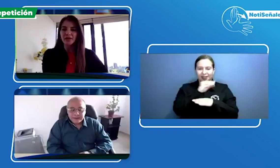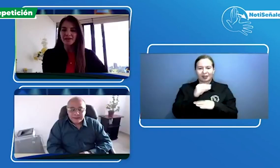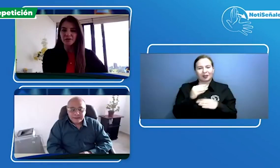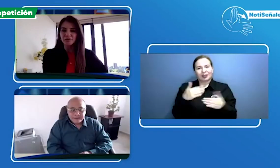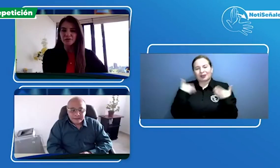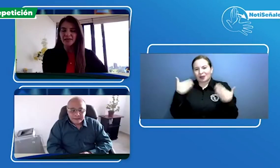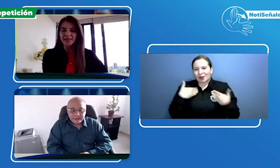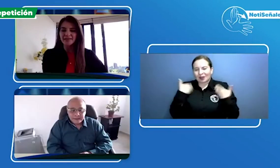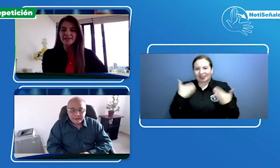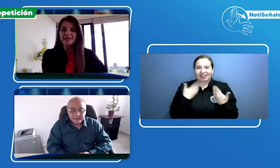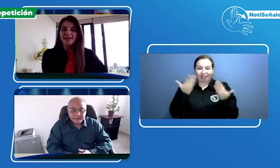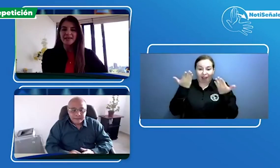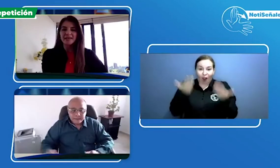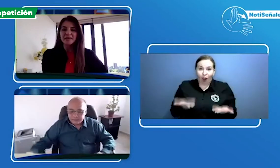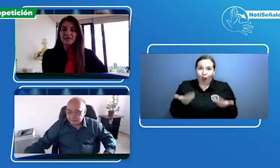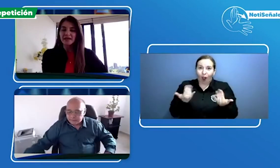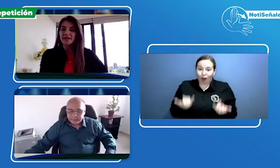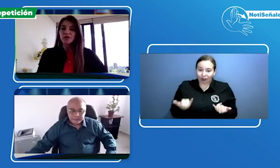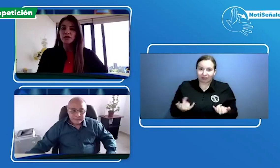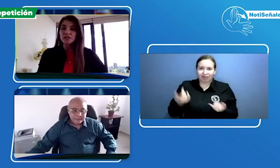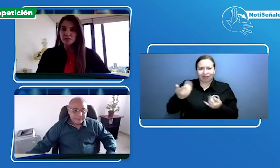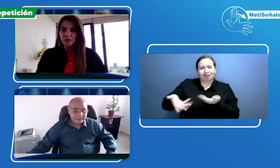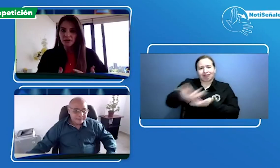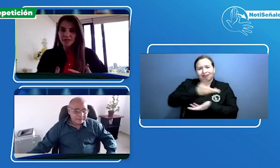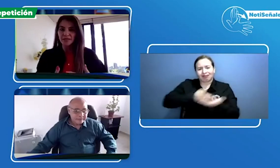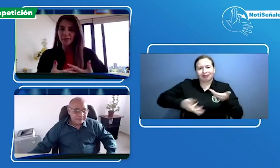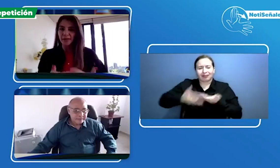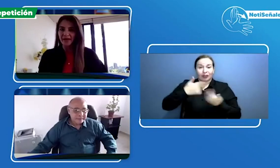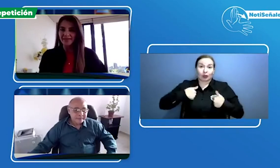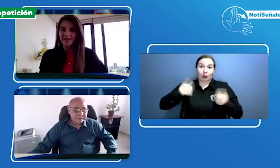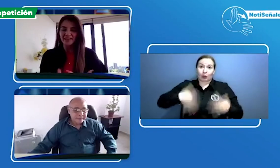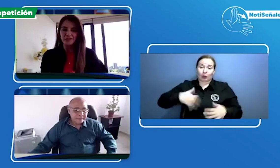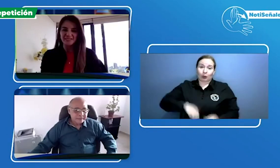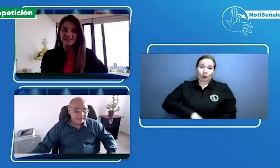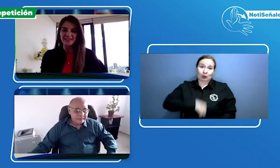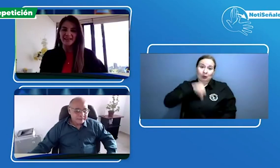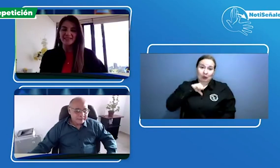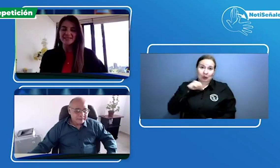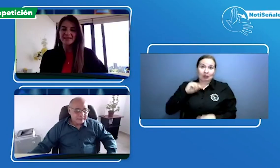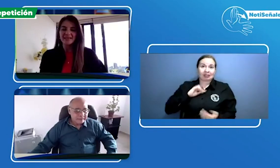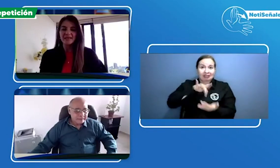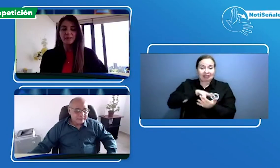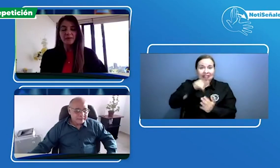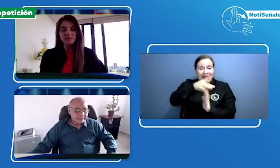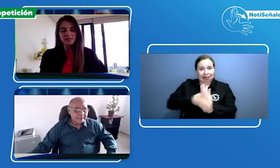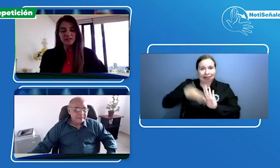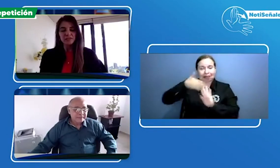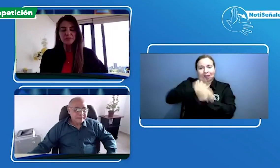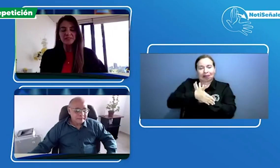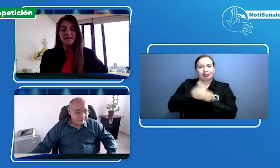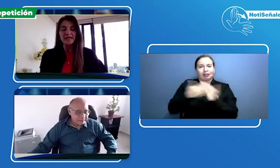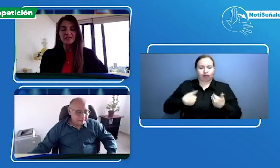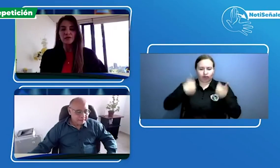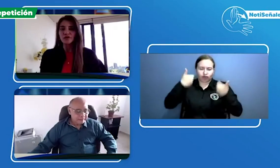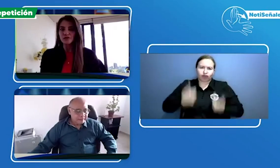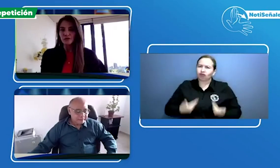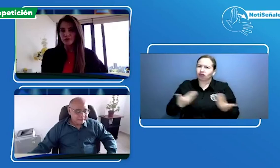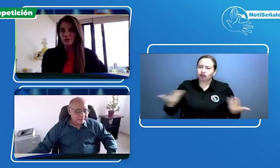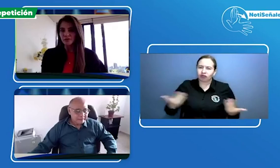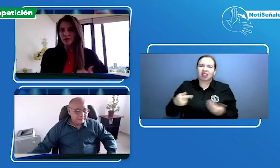aquí con ustedes. De verdad, el honor es mío a ser parte de Noticeñales. Y me presento, pues ya todos conocen. Mi